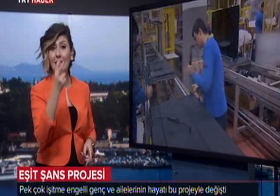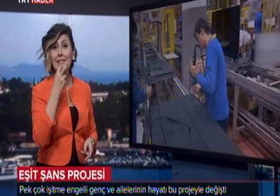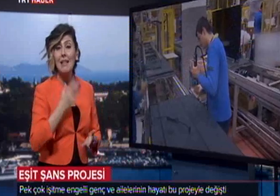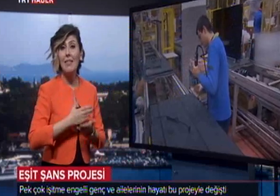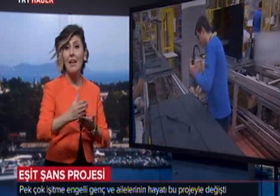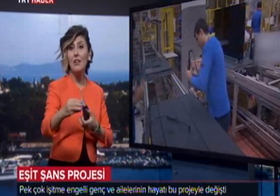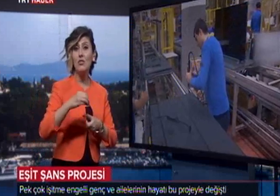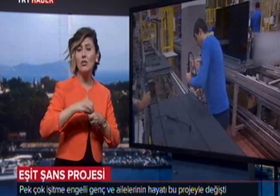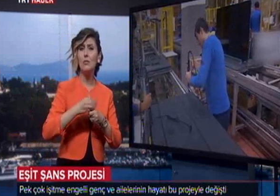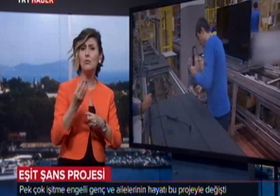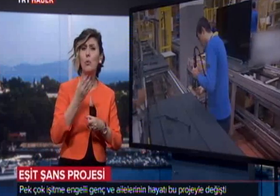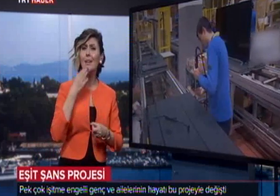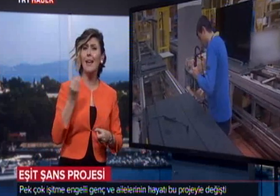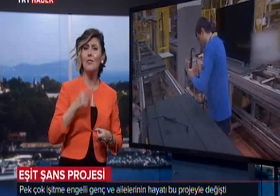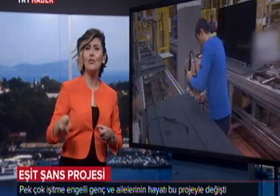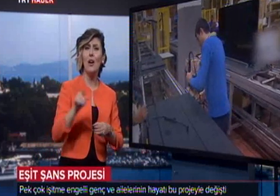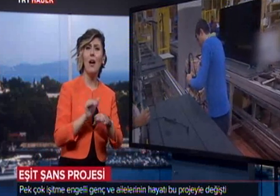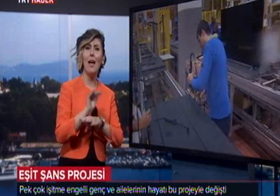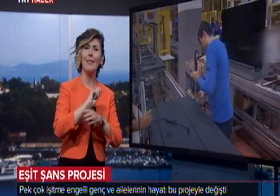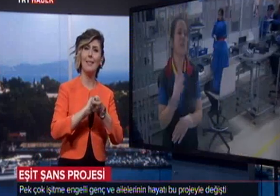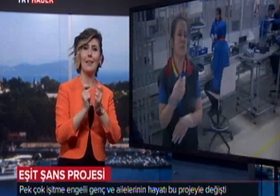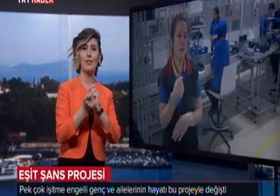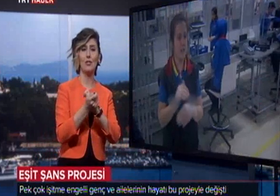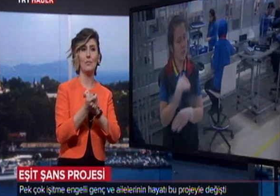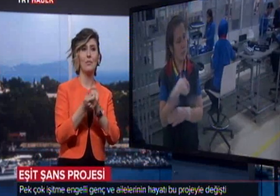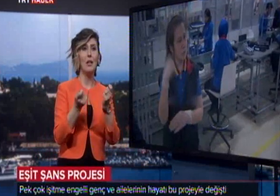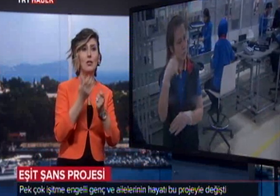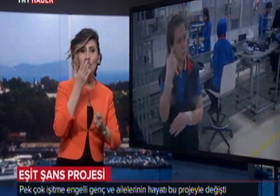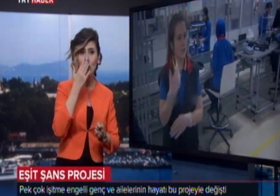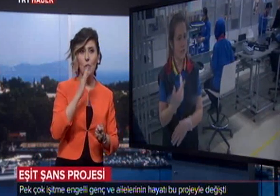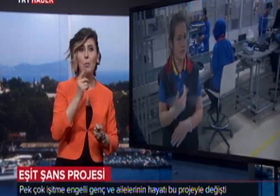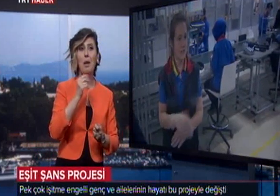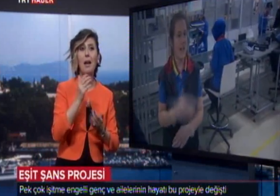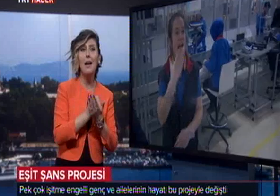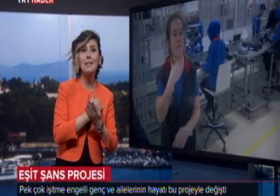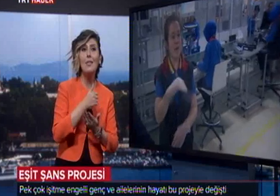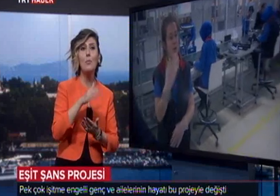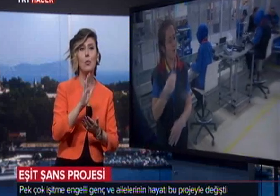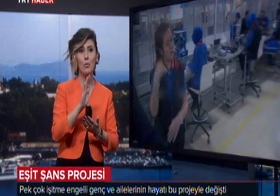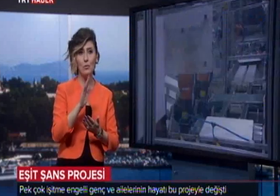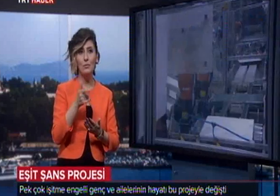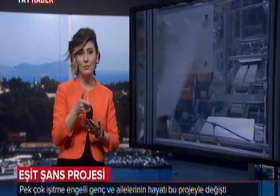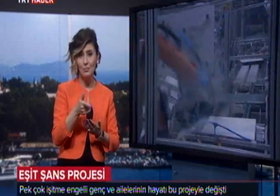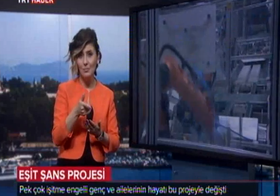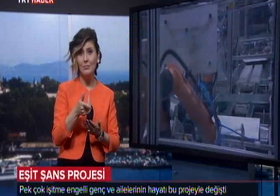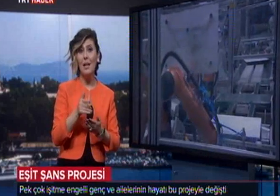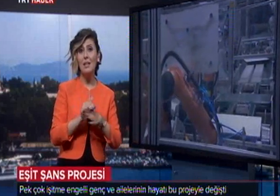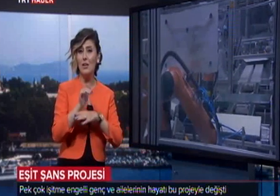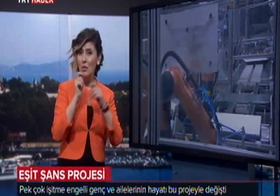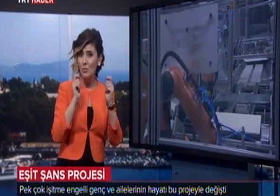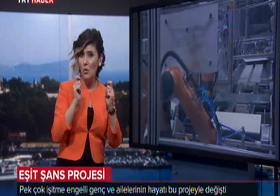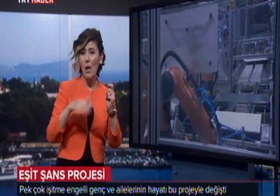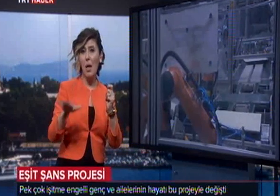İki sene içerisinde pek çok gencin hayatı değişti. İş yok, para kazanamıyordum. Yaşam zordu. Hep bunları